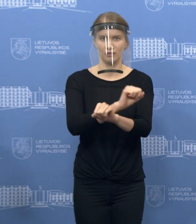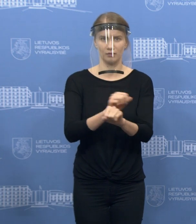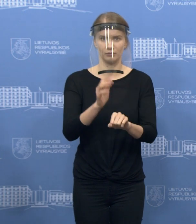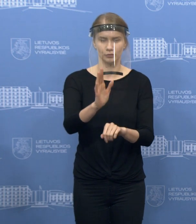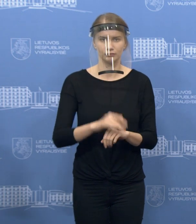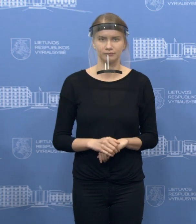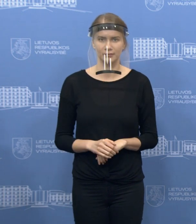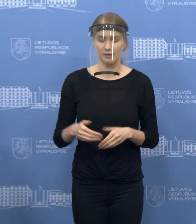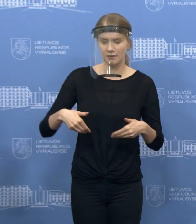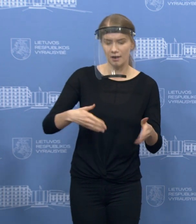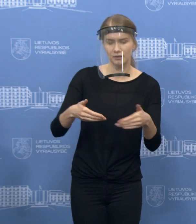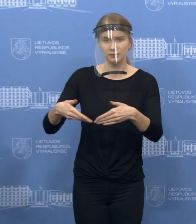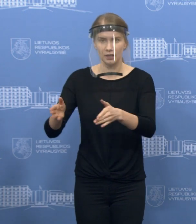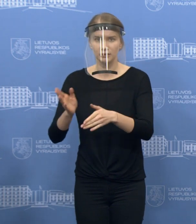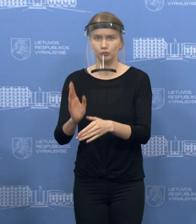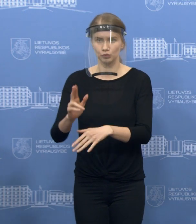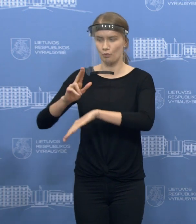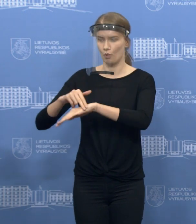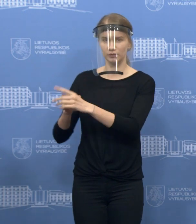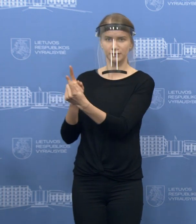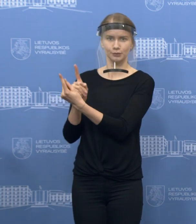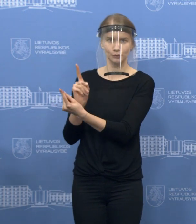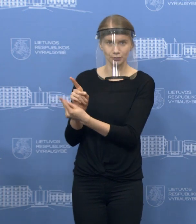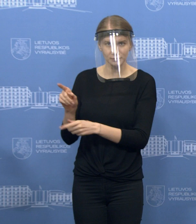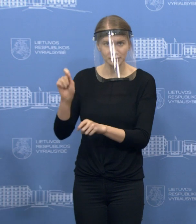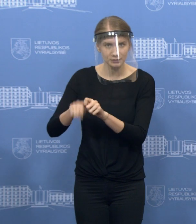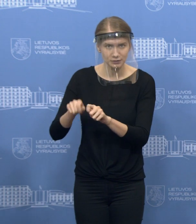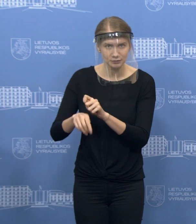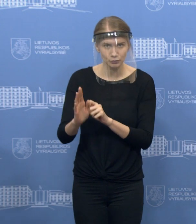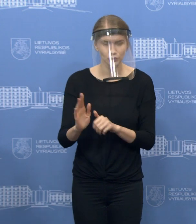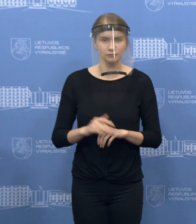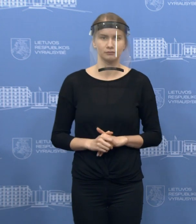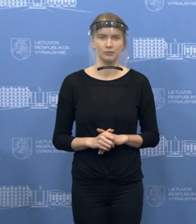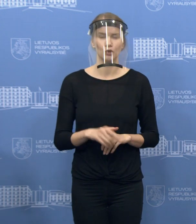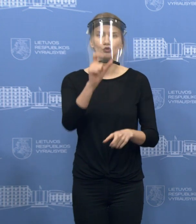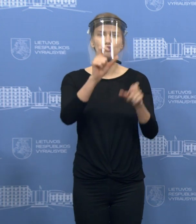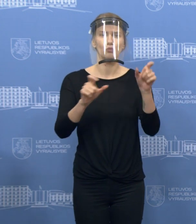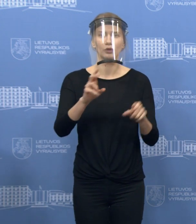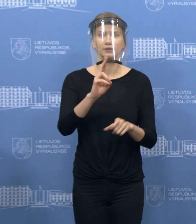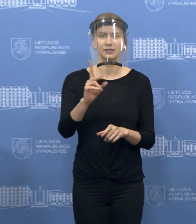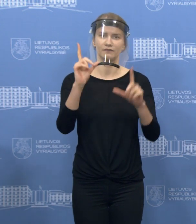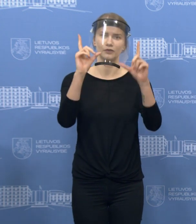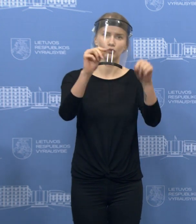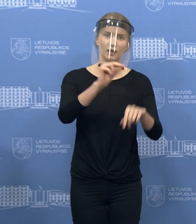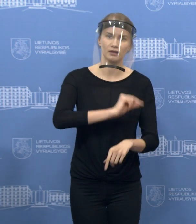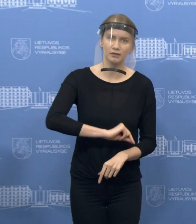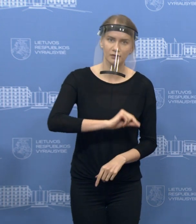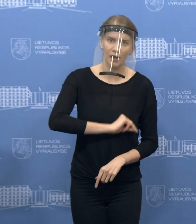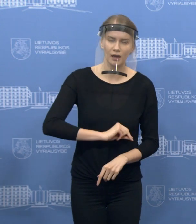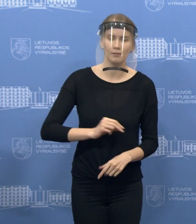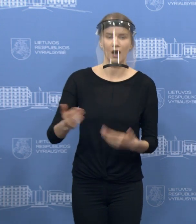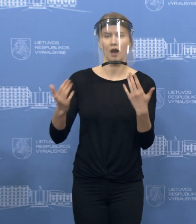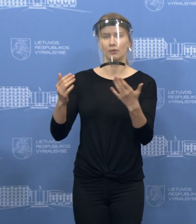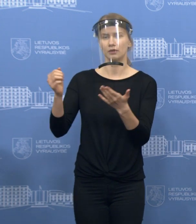Tie žmonės, kurie vyksta į darbą arba turi dokumentus patvirtinančius, kad